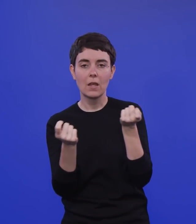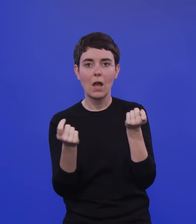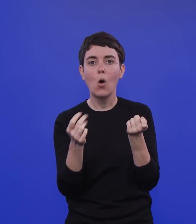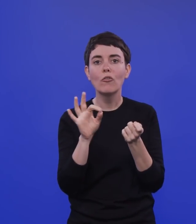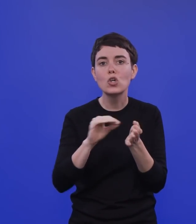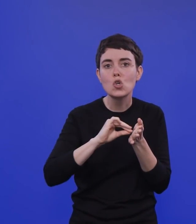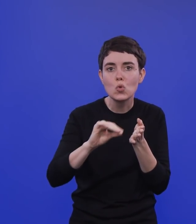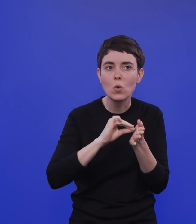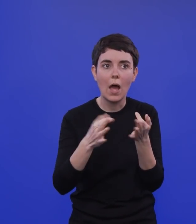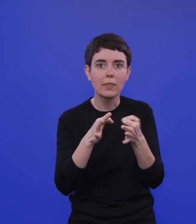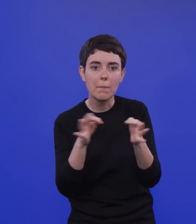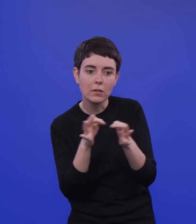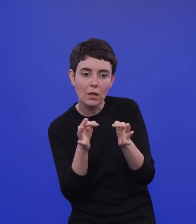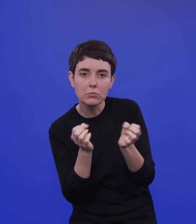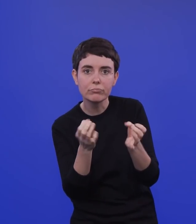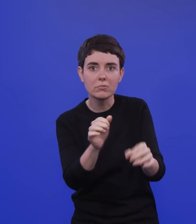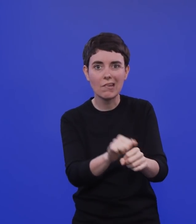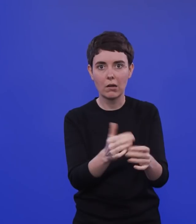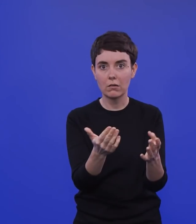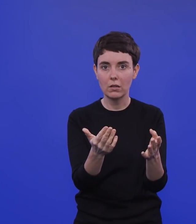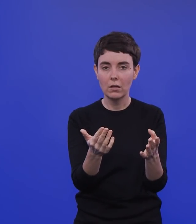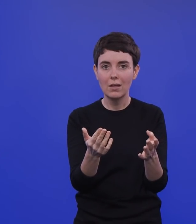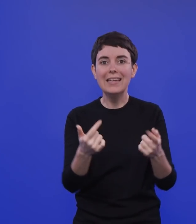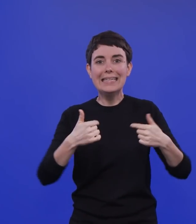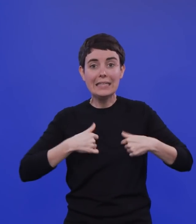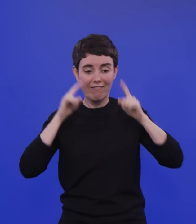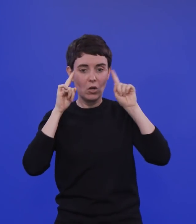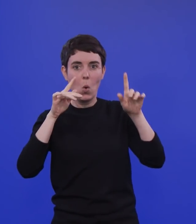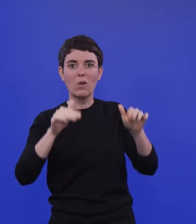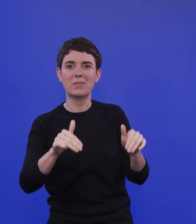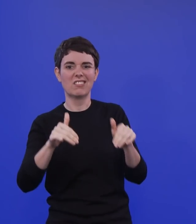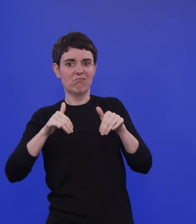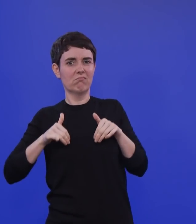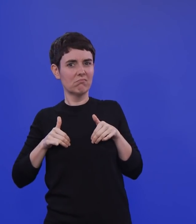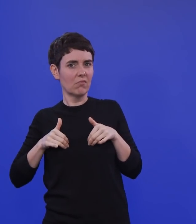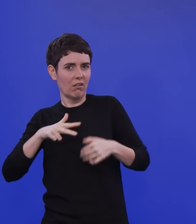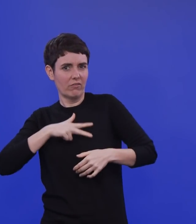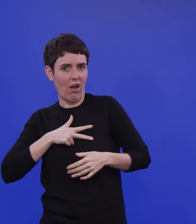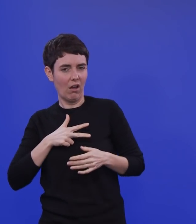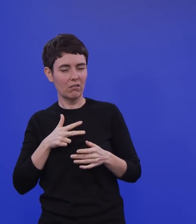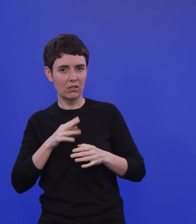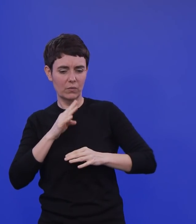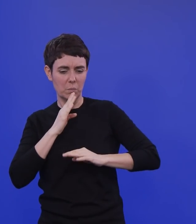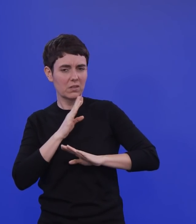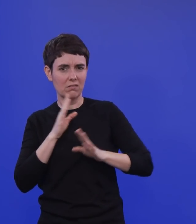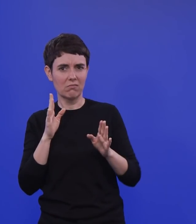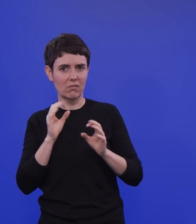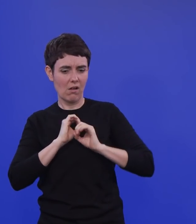Lösungen beitragen können. da ist dann irgendwann einfach der Virologe außen vor. ich für mich ehrlich gesagt, ist dieses Thema